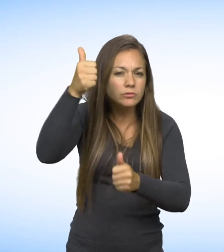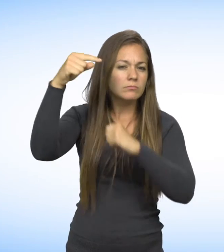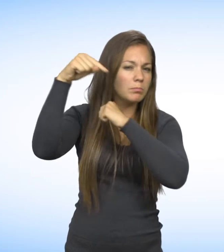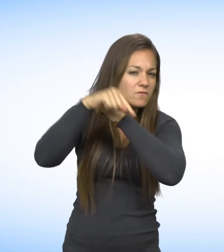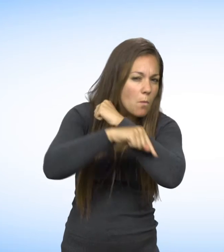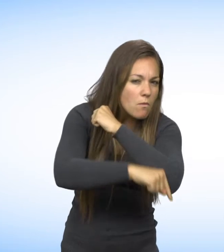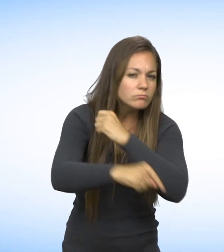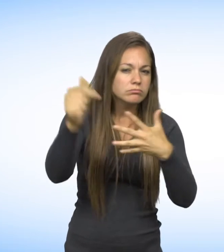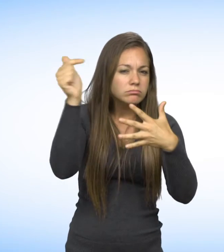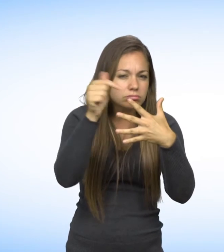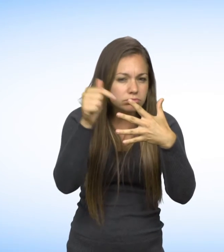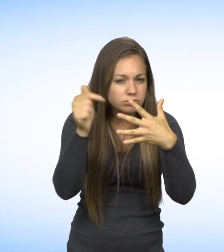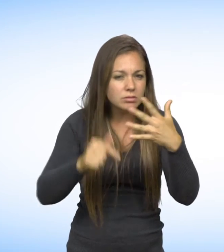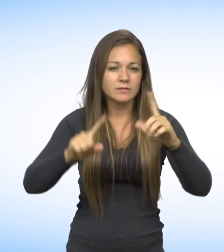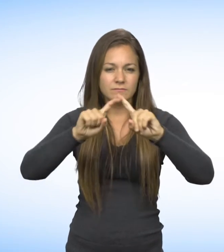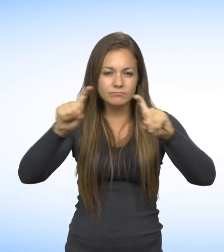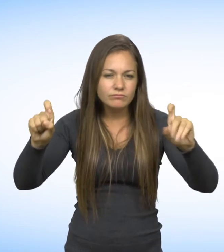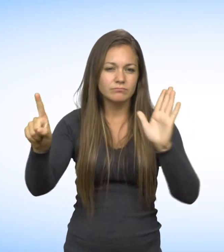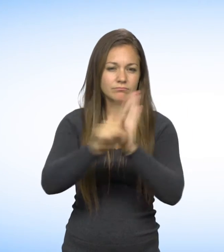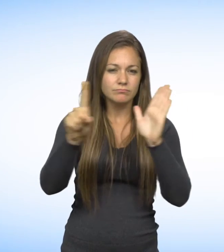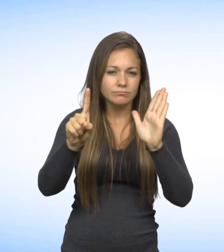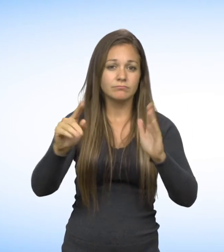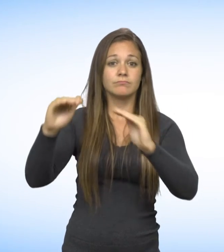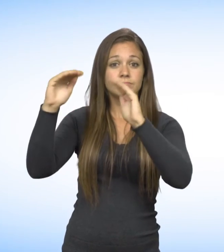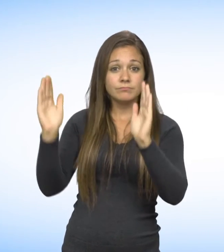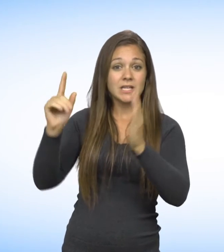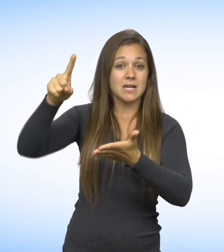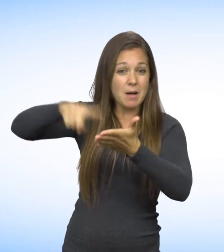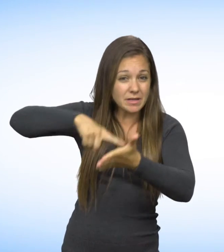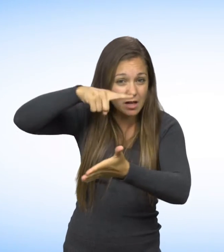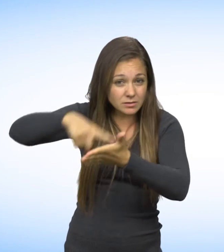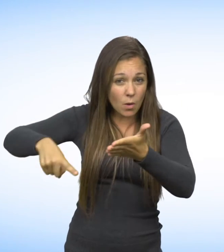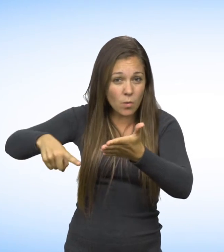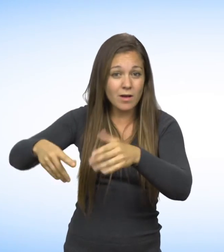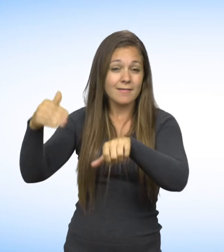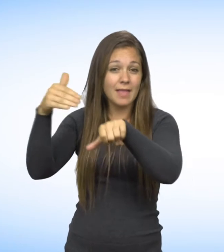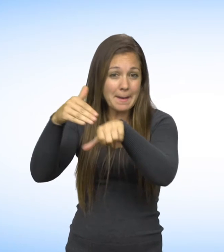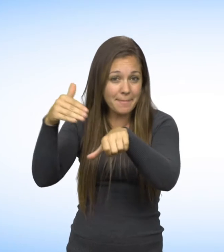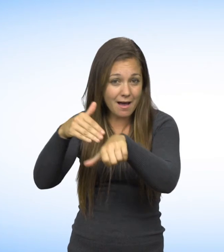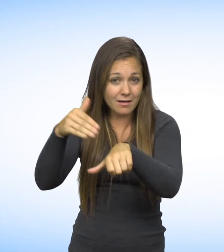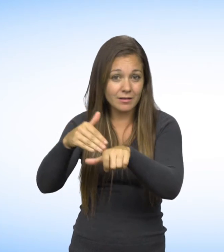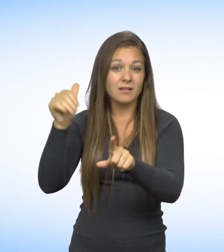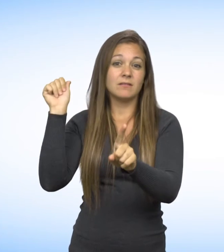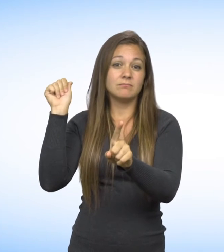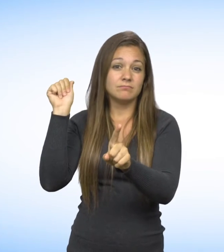Pour en savoir plus sur les pratiques interdites, la discrimination, le harcèlement,